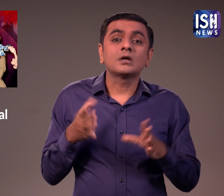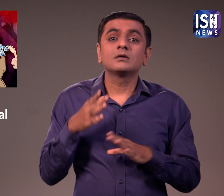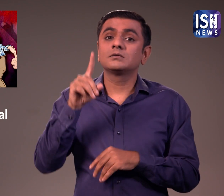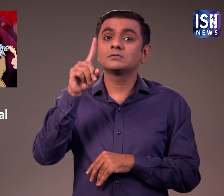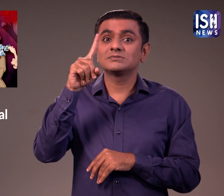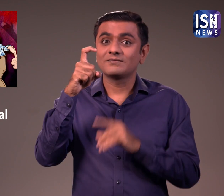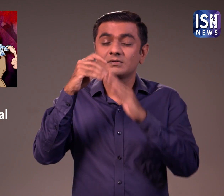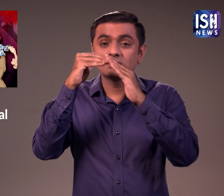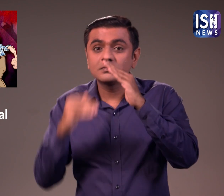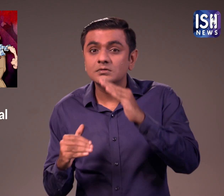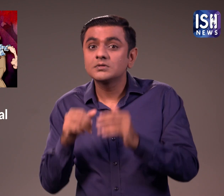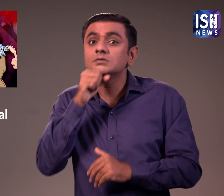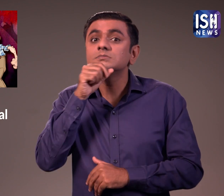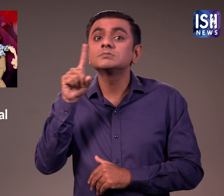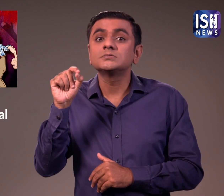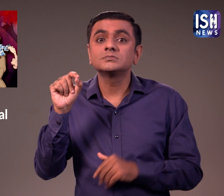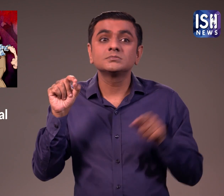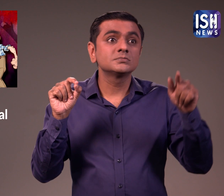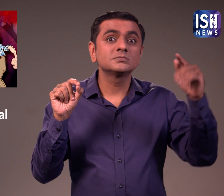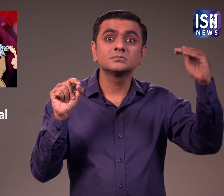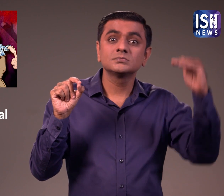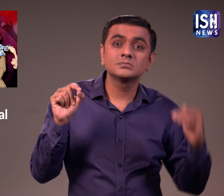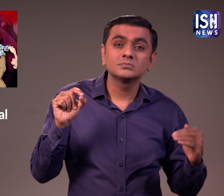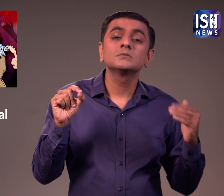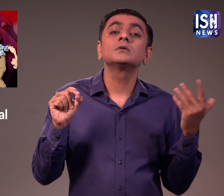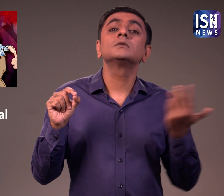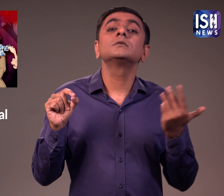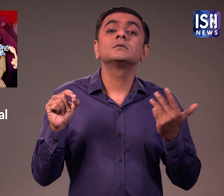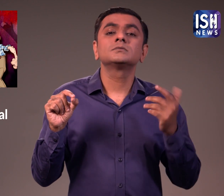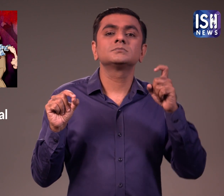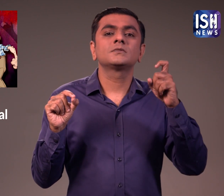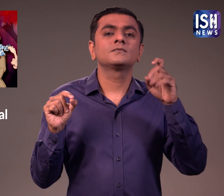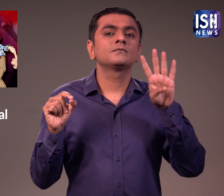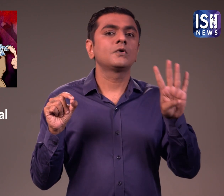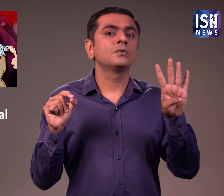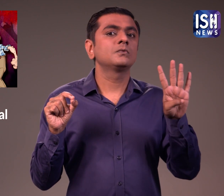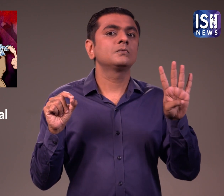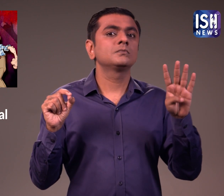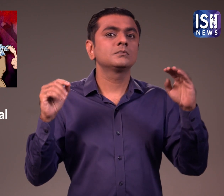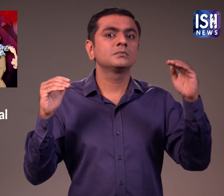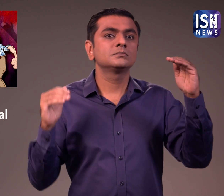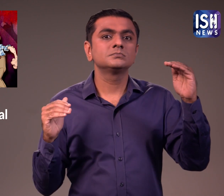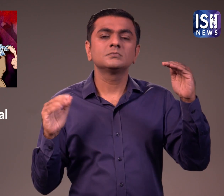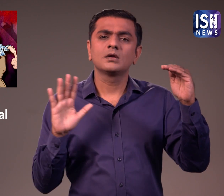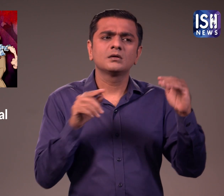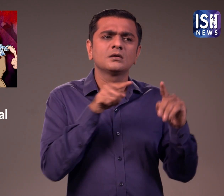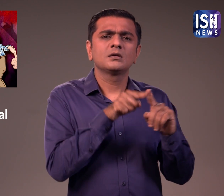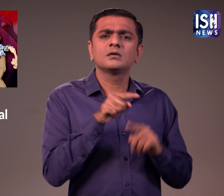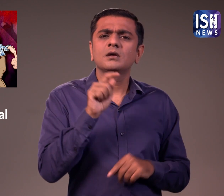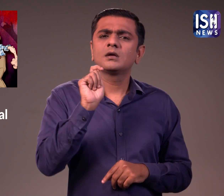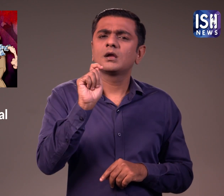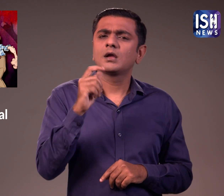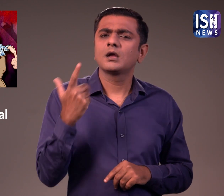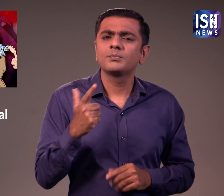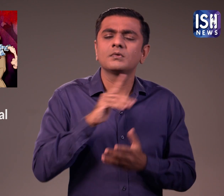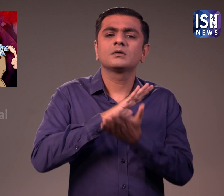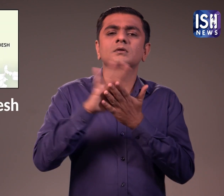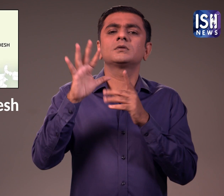ये तब से है जब लड़की महज 10 साल की थी और आदमी 74 साल का वह व्यक्ती एक